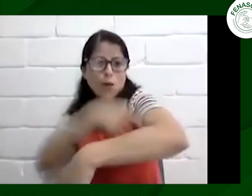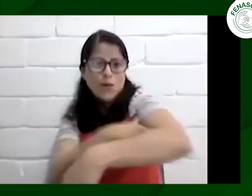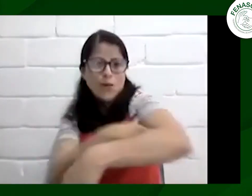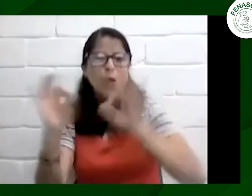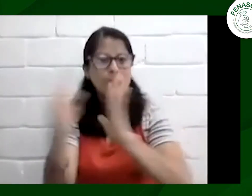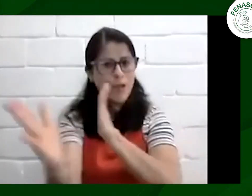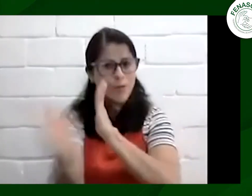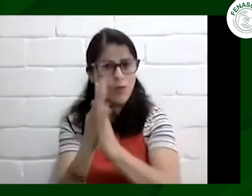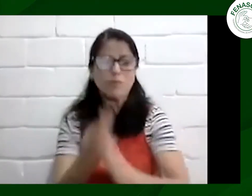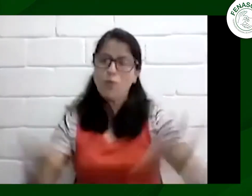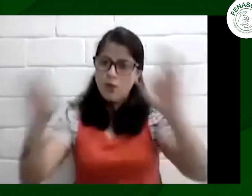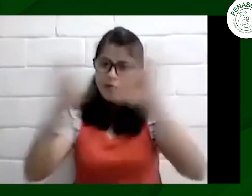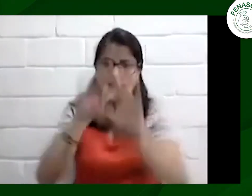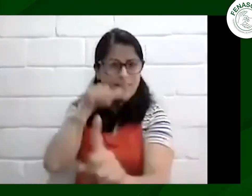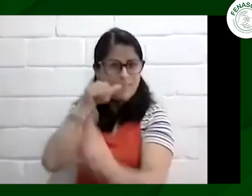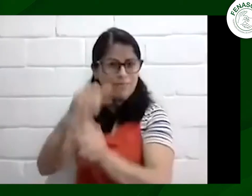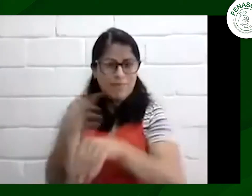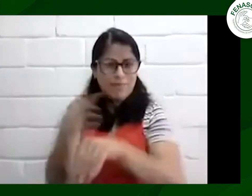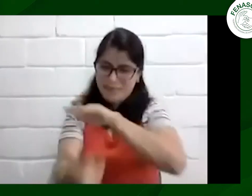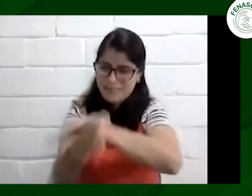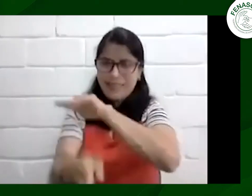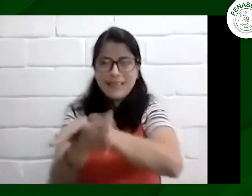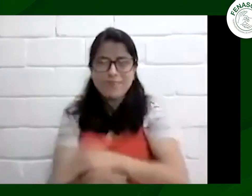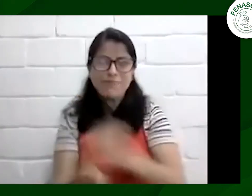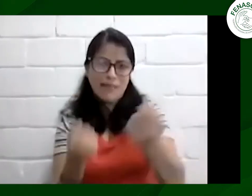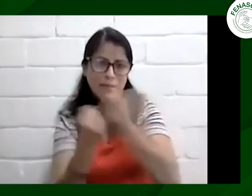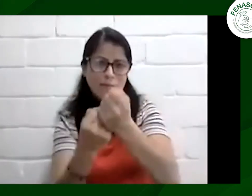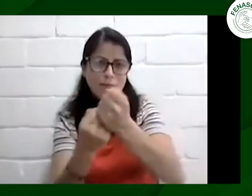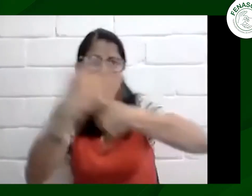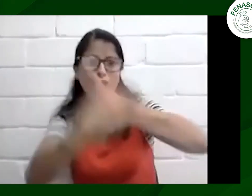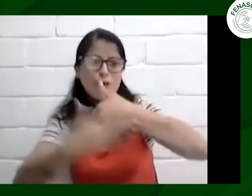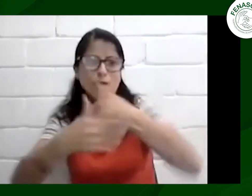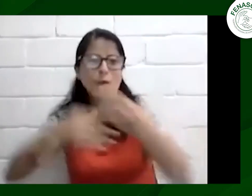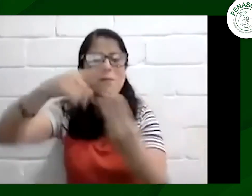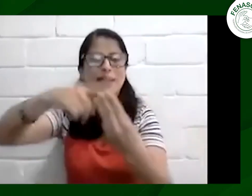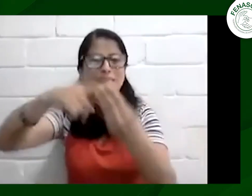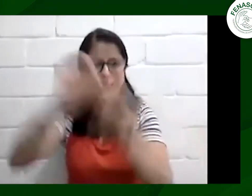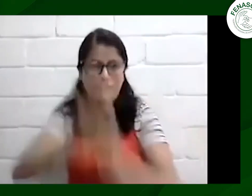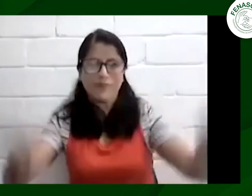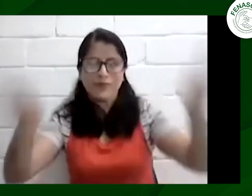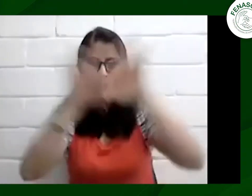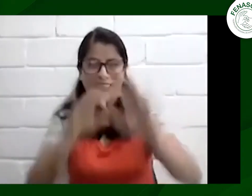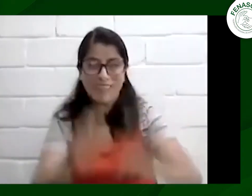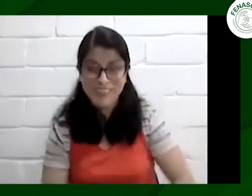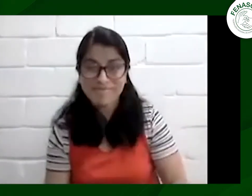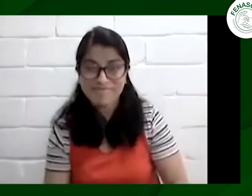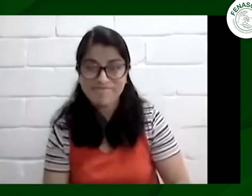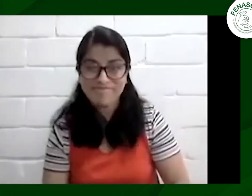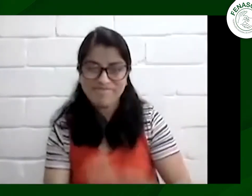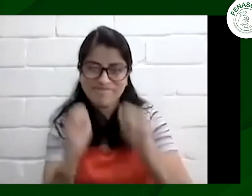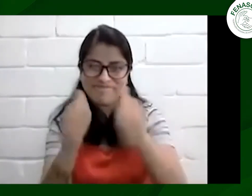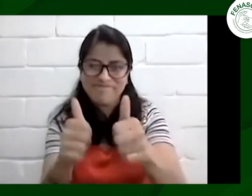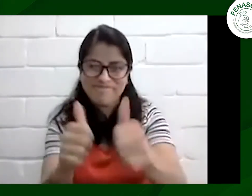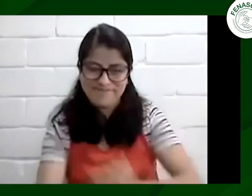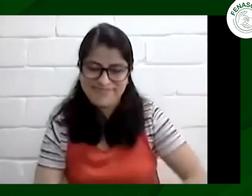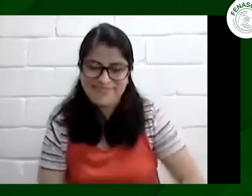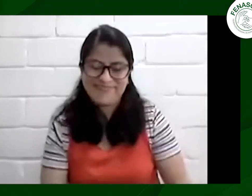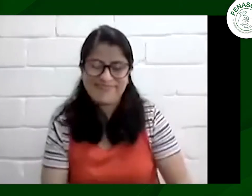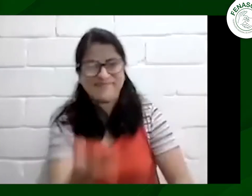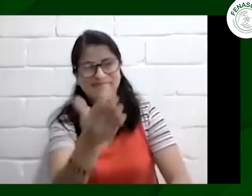expectativa de que se llegan a acuerdos en esas reuniones y seguimos ahí apoyando la lucha a nivel nacional para tener